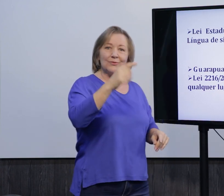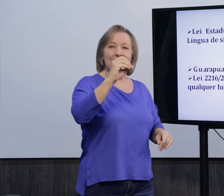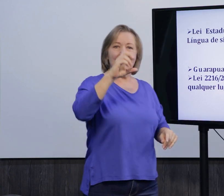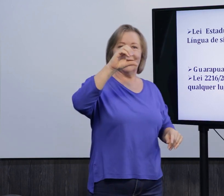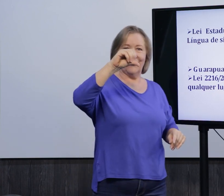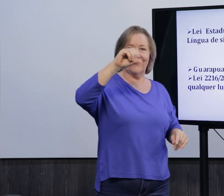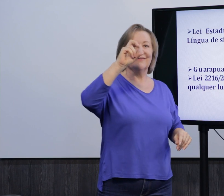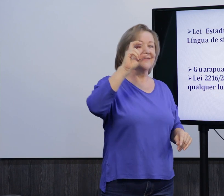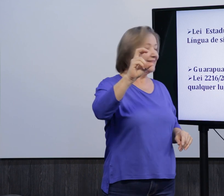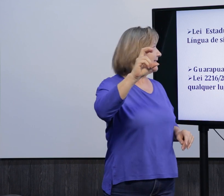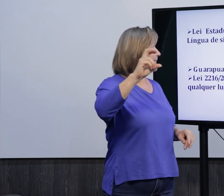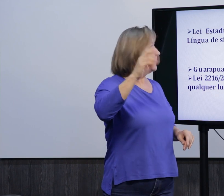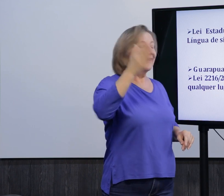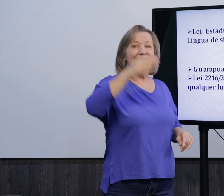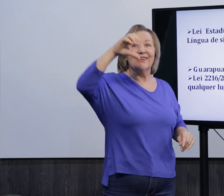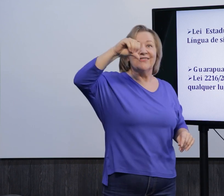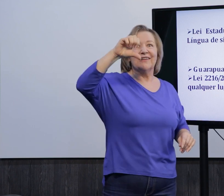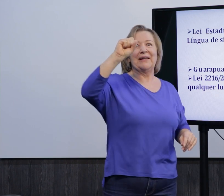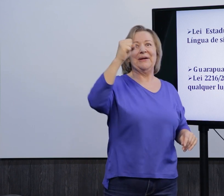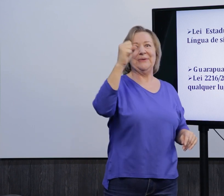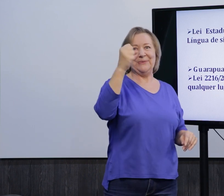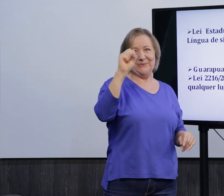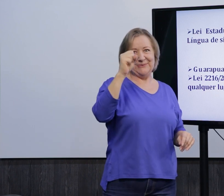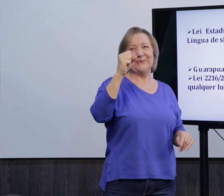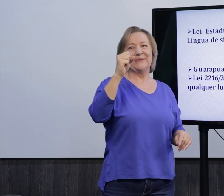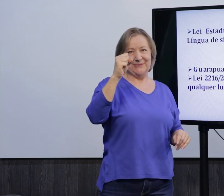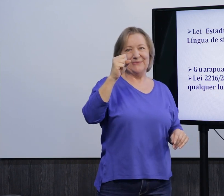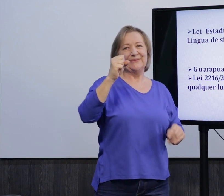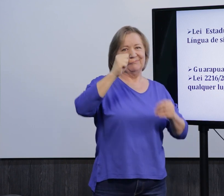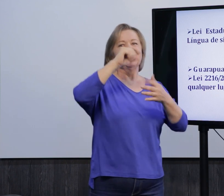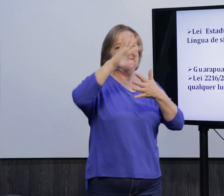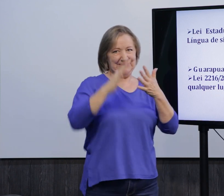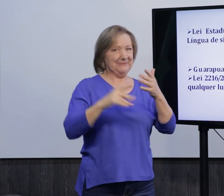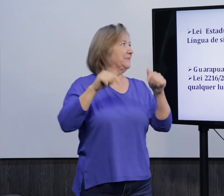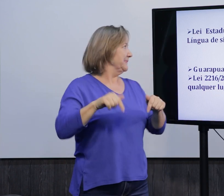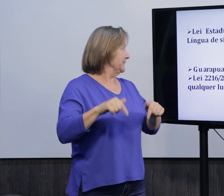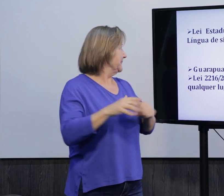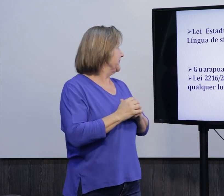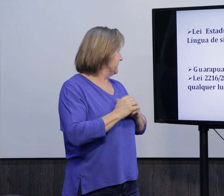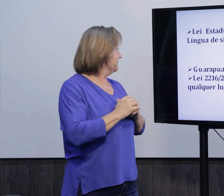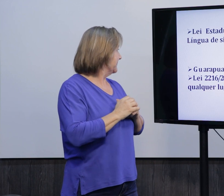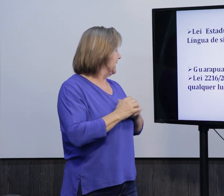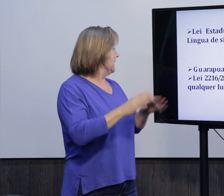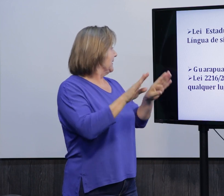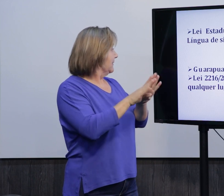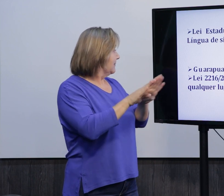A Lei 12.095 de 1998, que oficializa a língua de